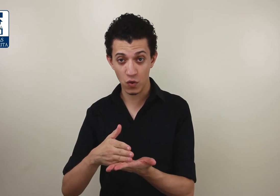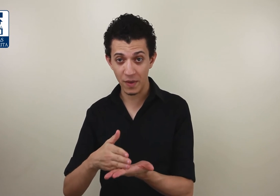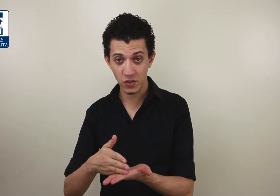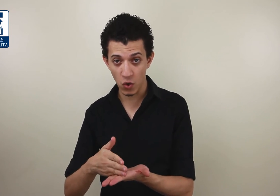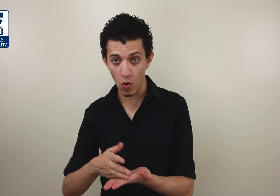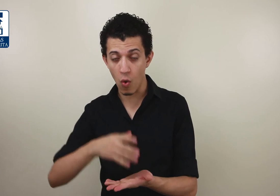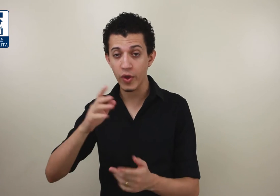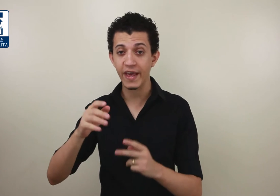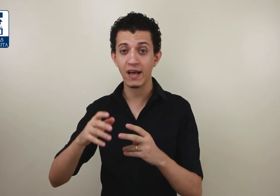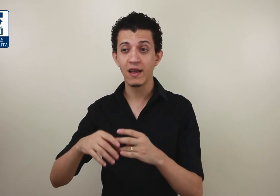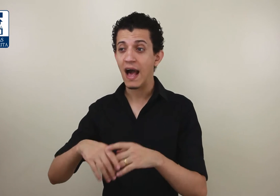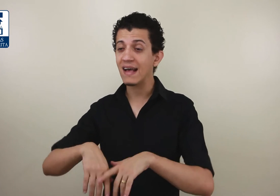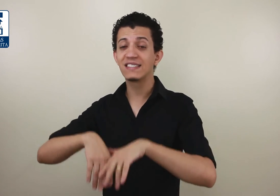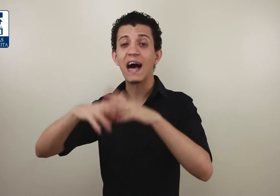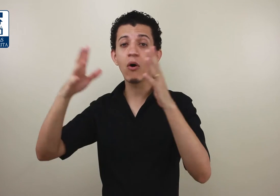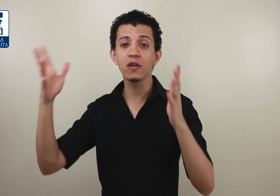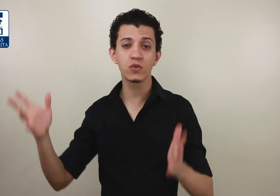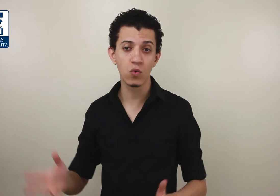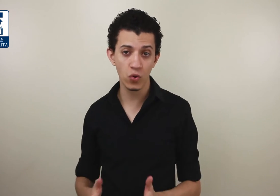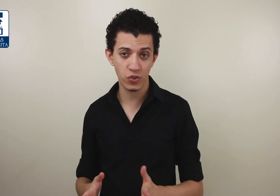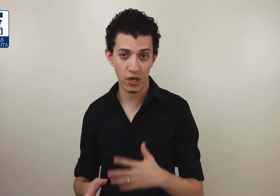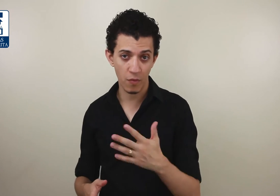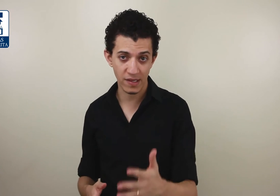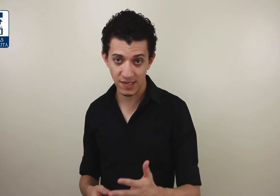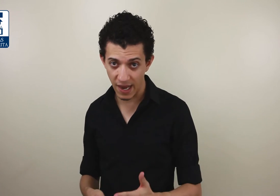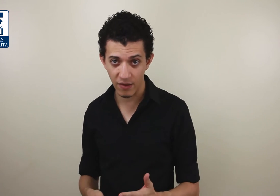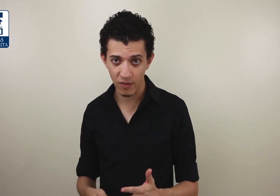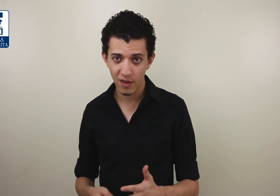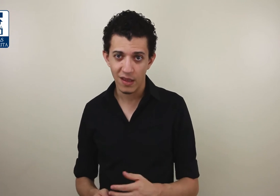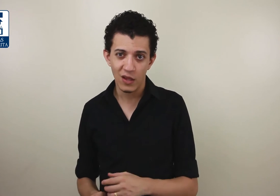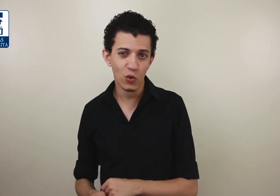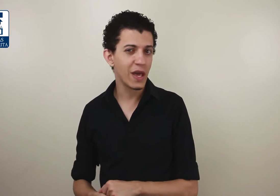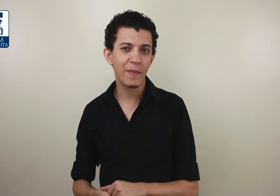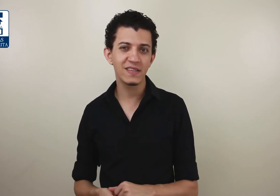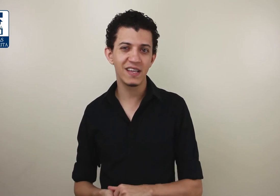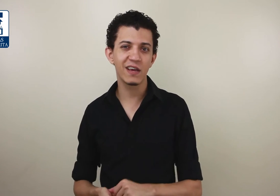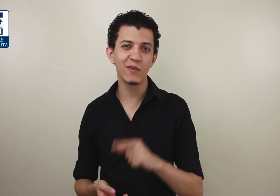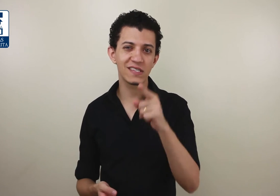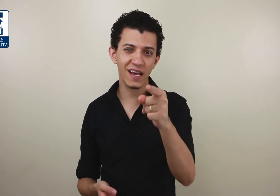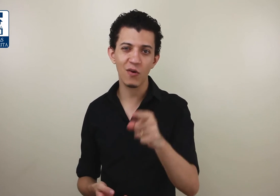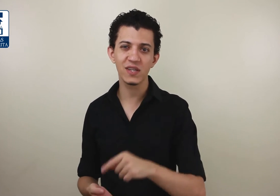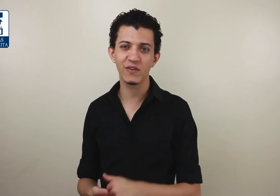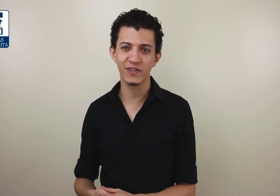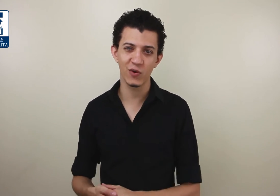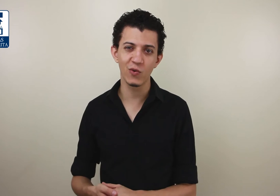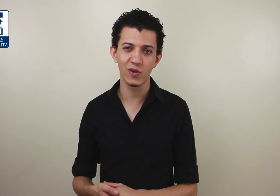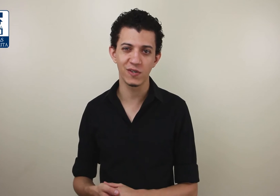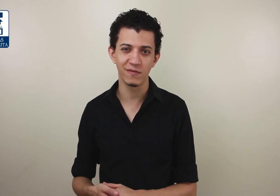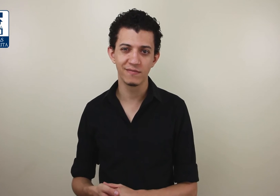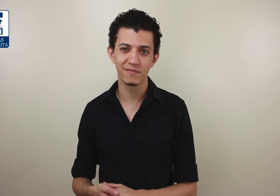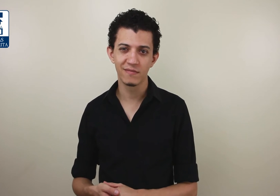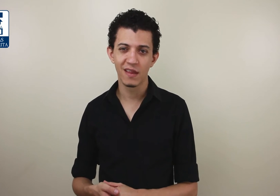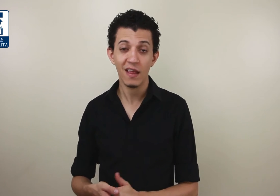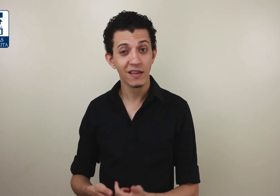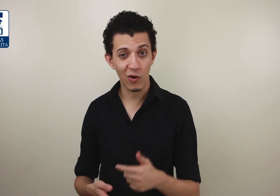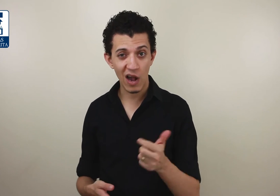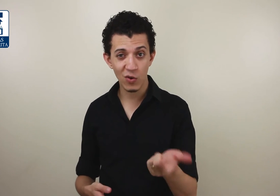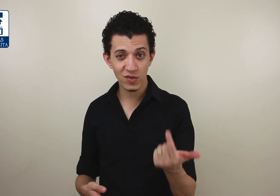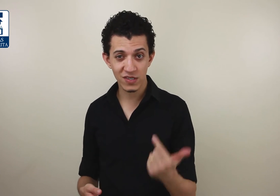começou, ou que as aulas do curso já começaram, do que para dizer que você começou a fazer o curso. Então, a construção